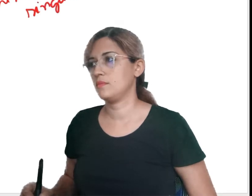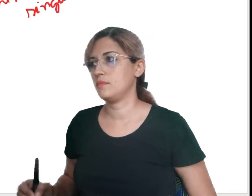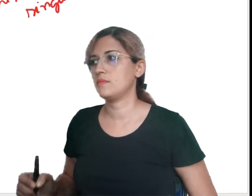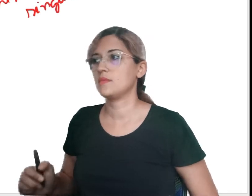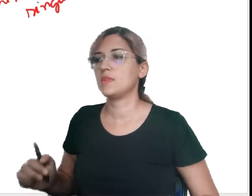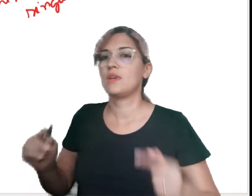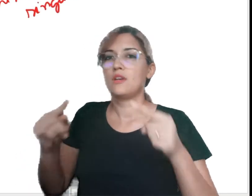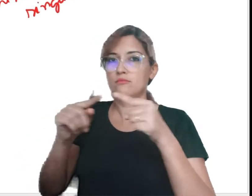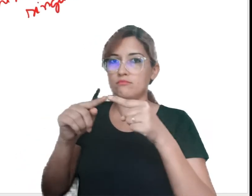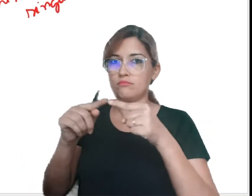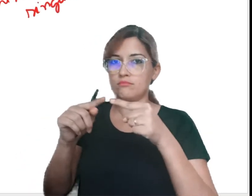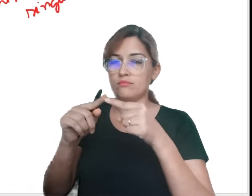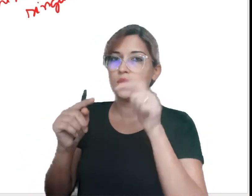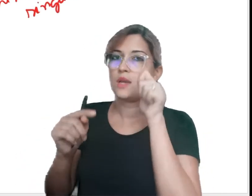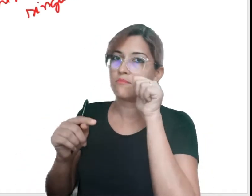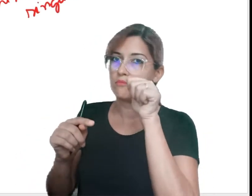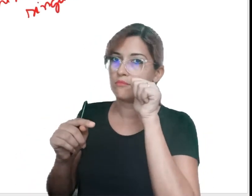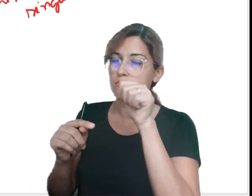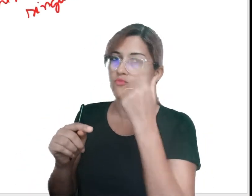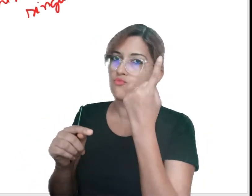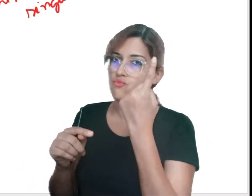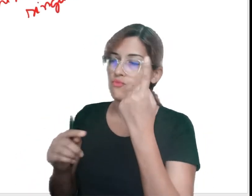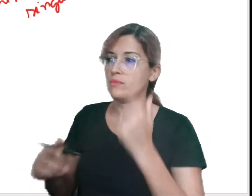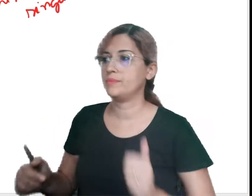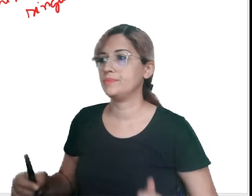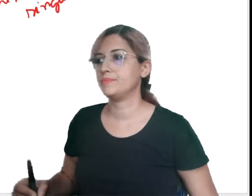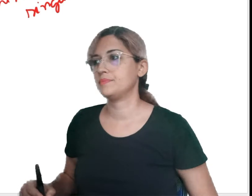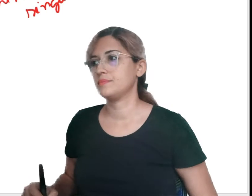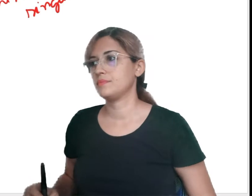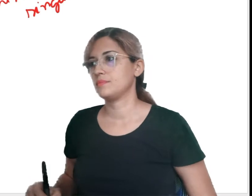Da é feminino e está no singular.